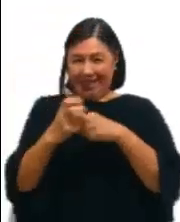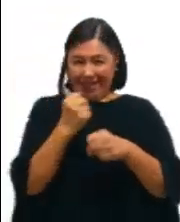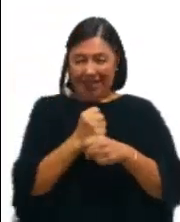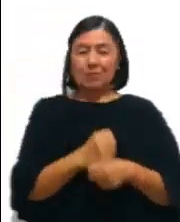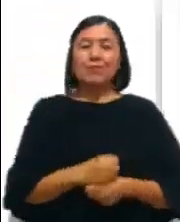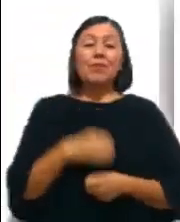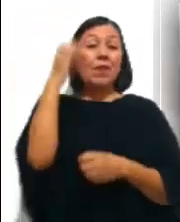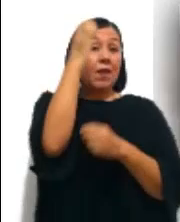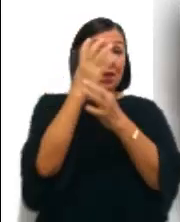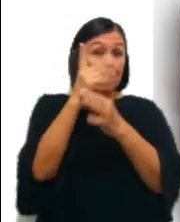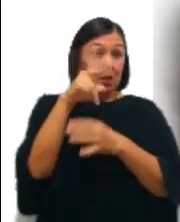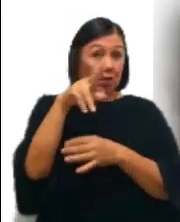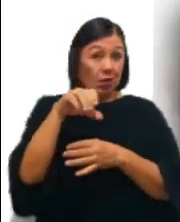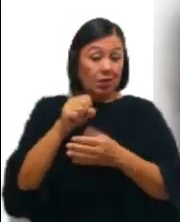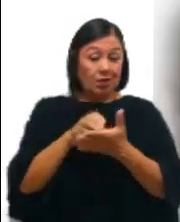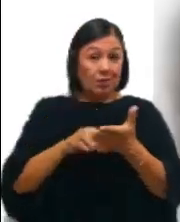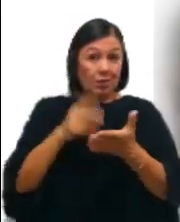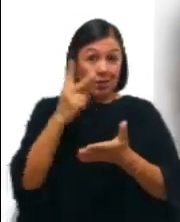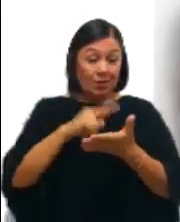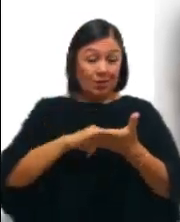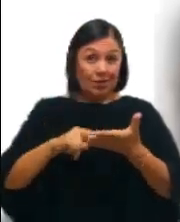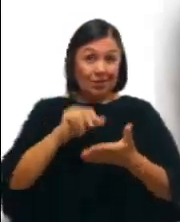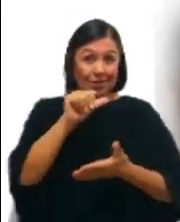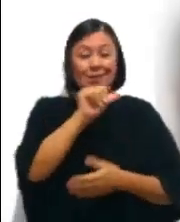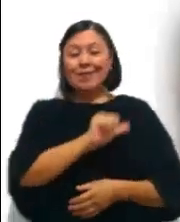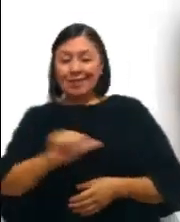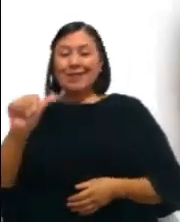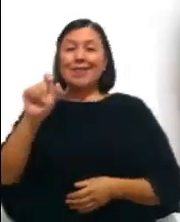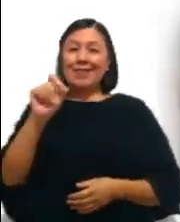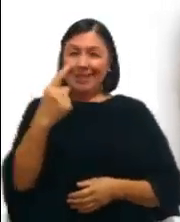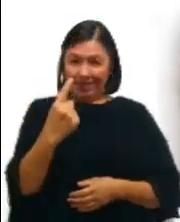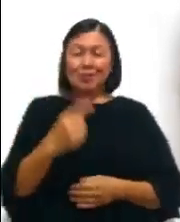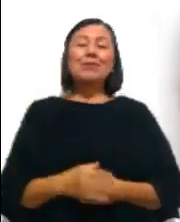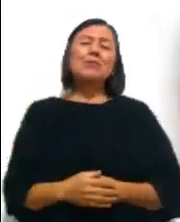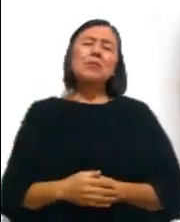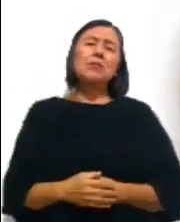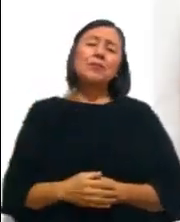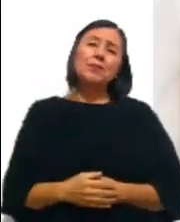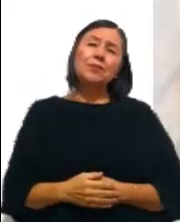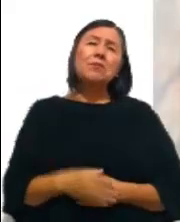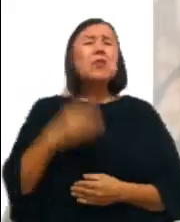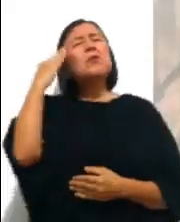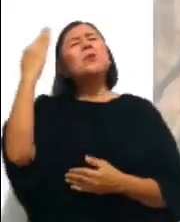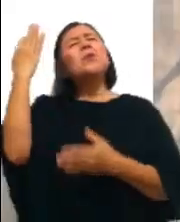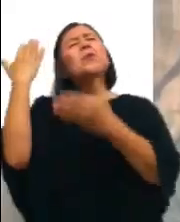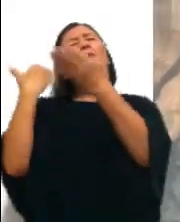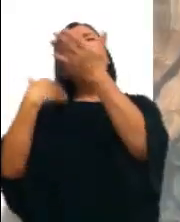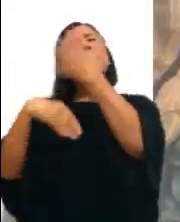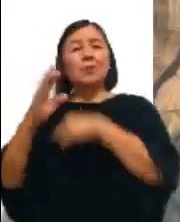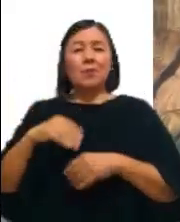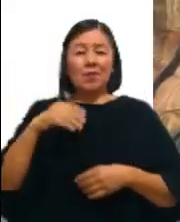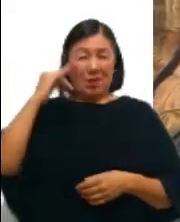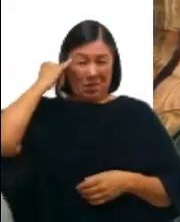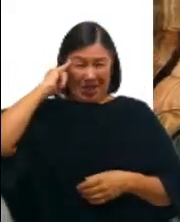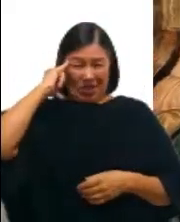Evangelio de San Lucas, capítulo 2, versículos del 16 al 21 En aquel tiempo los pastores